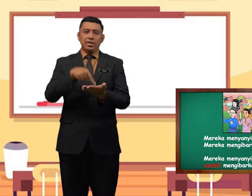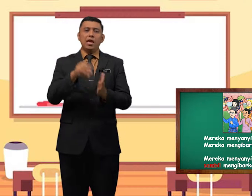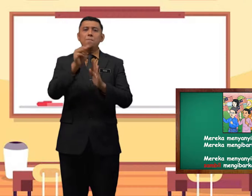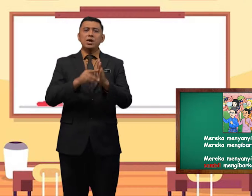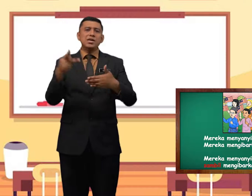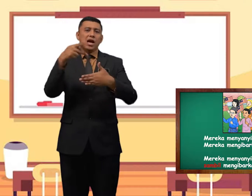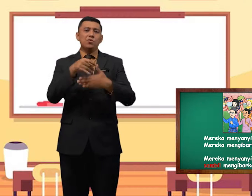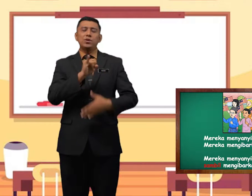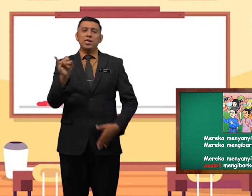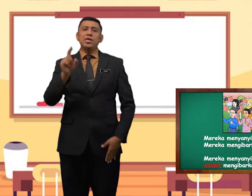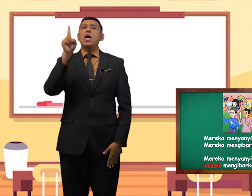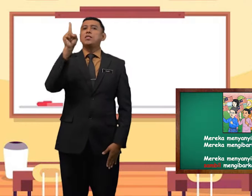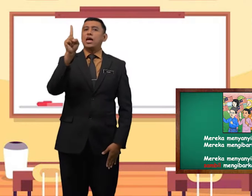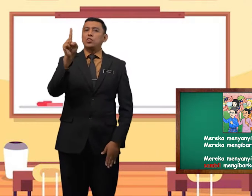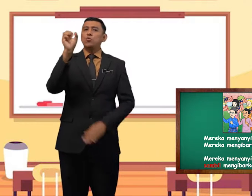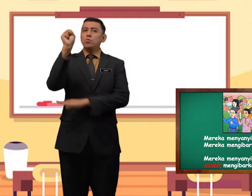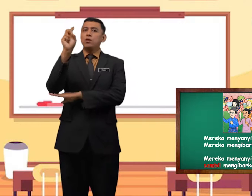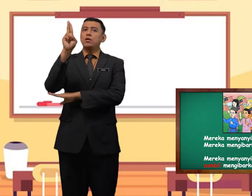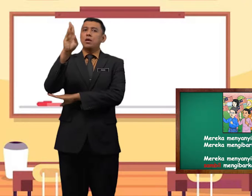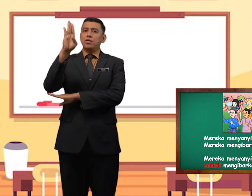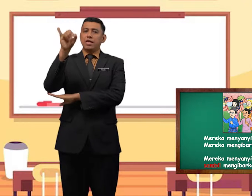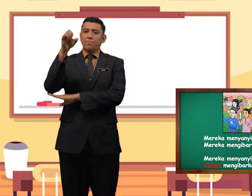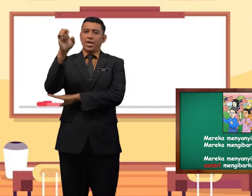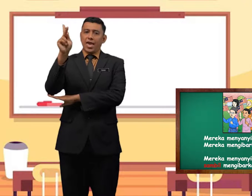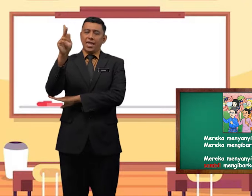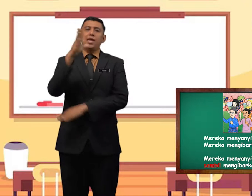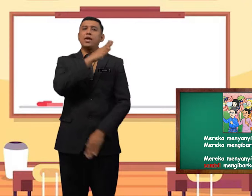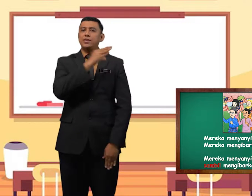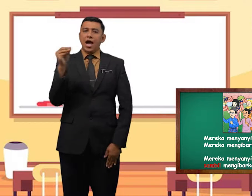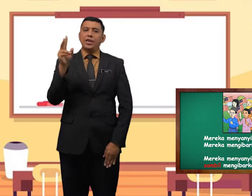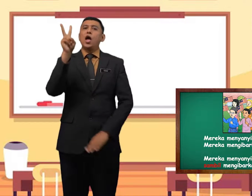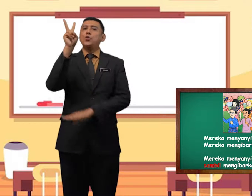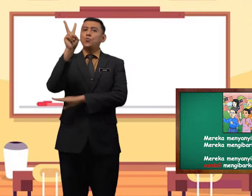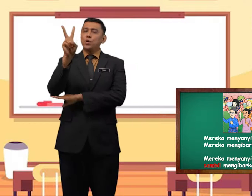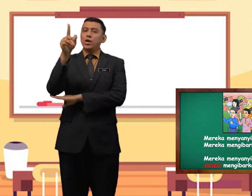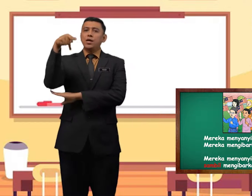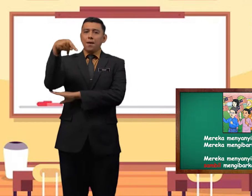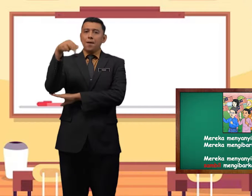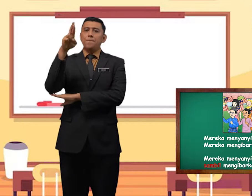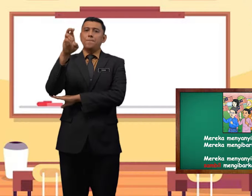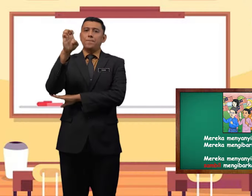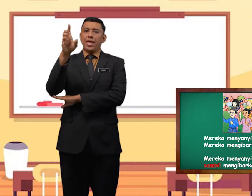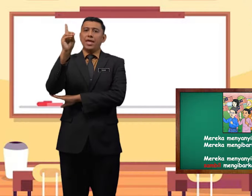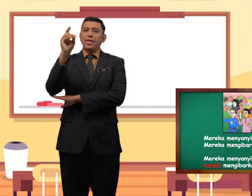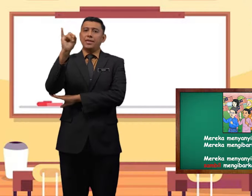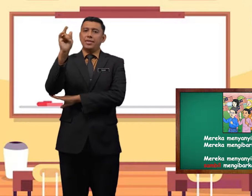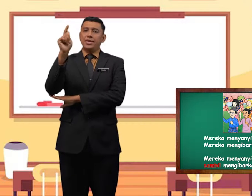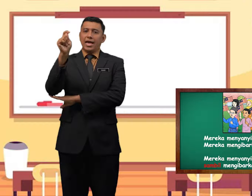mengandungi satu subjek dan dua predikat.